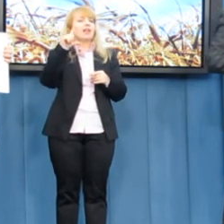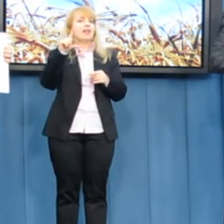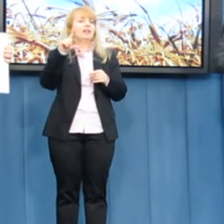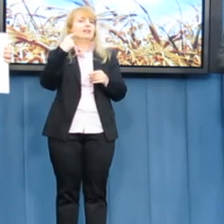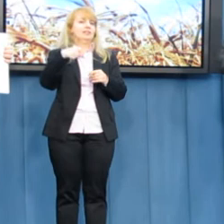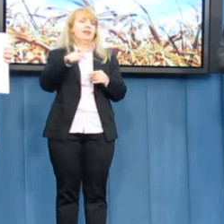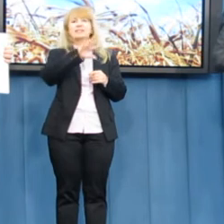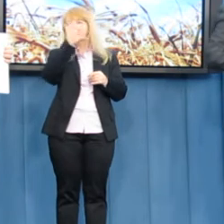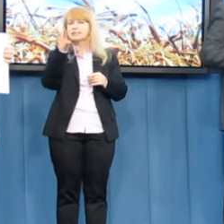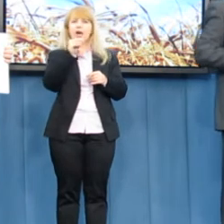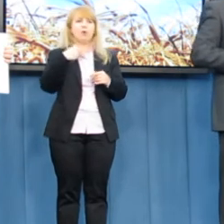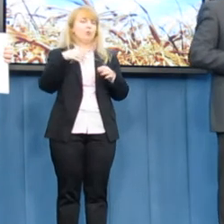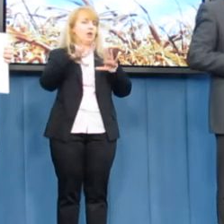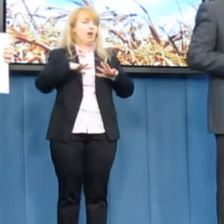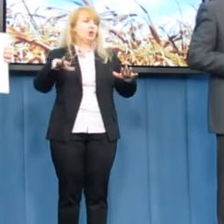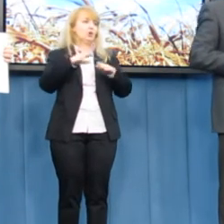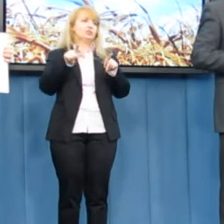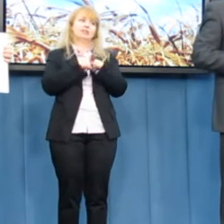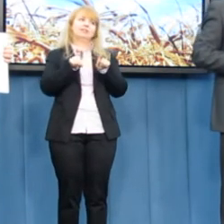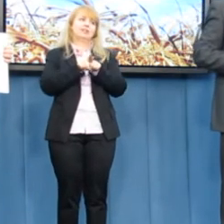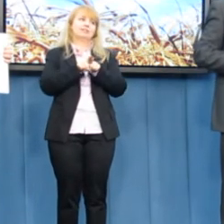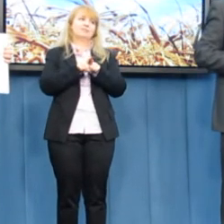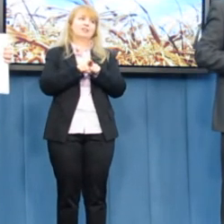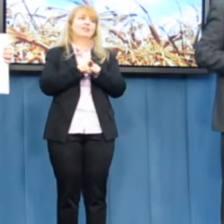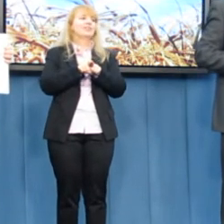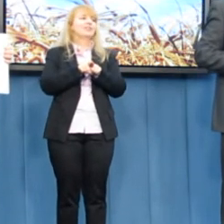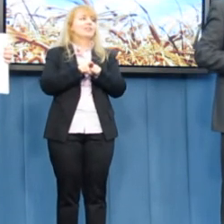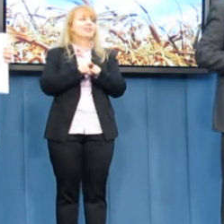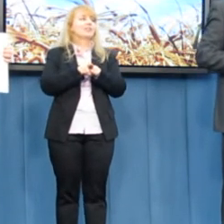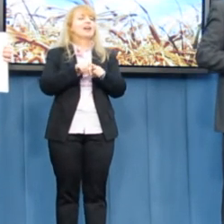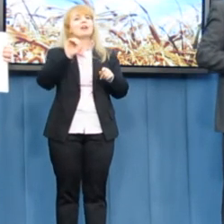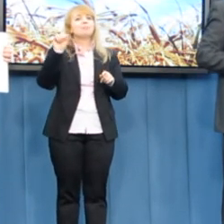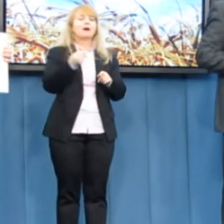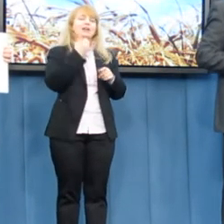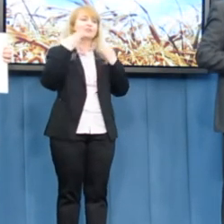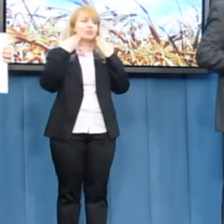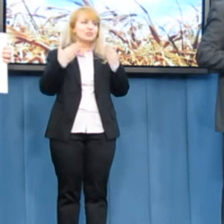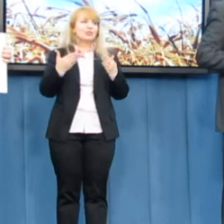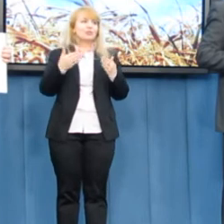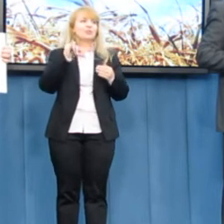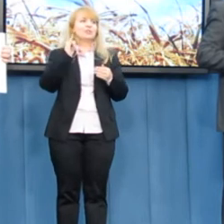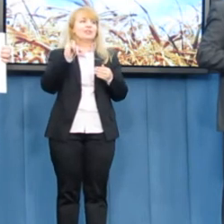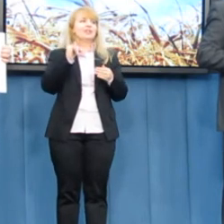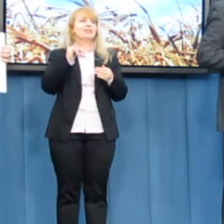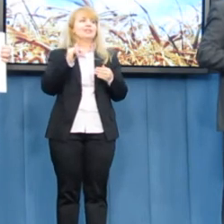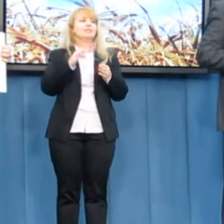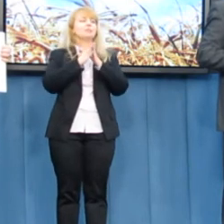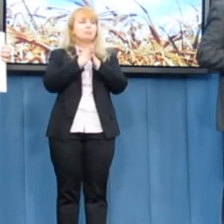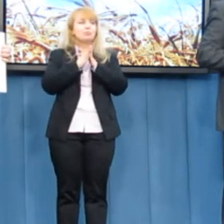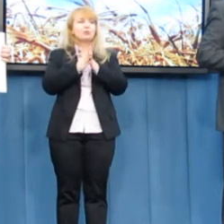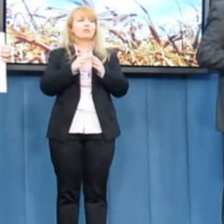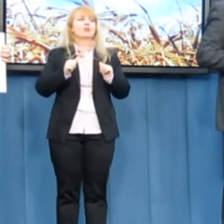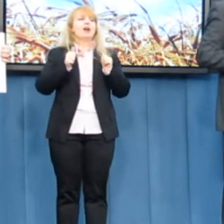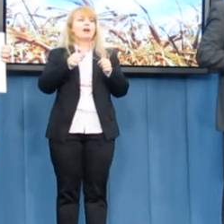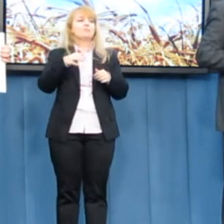jesteśmy w Sojuszu Lewicy Demokratycznej. Bardzo dziękuję panie Przepraszam, pan takich rzeczy nie używał, że ja jestem